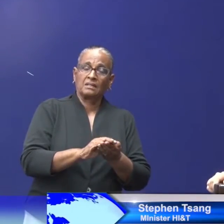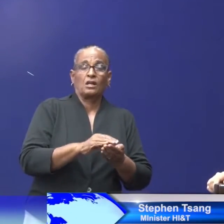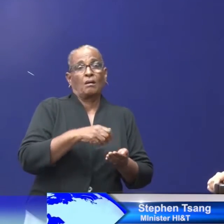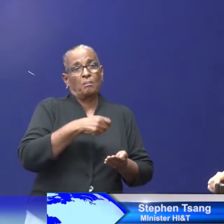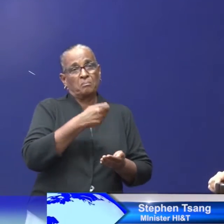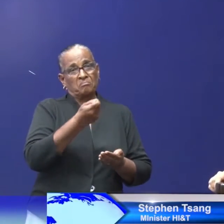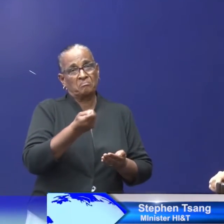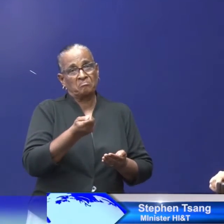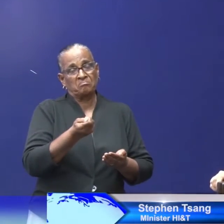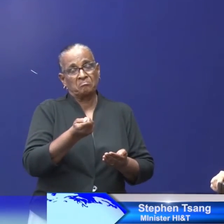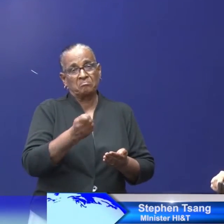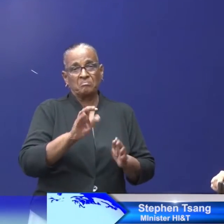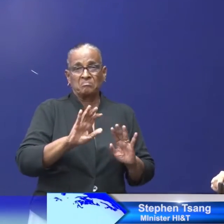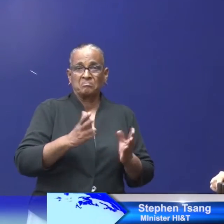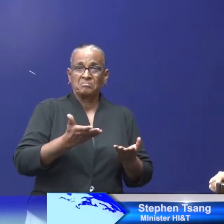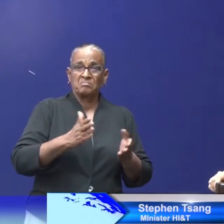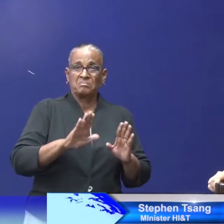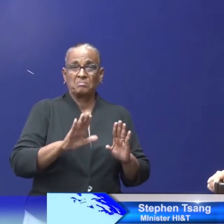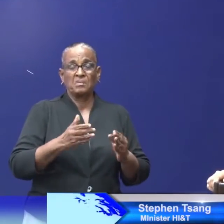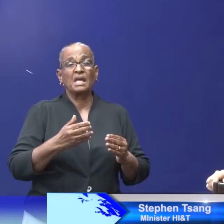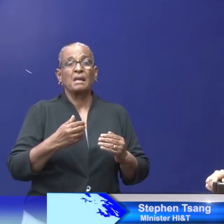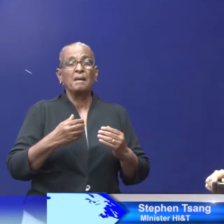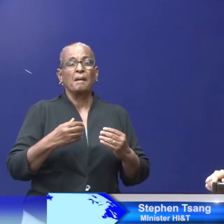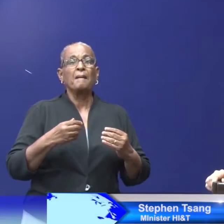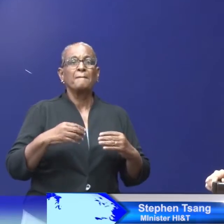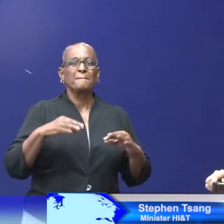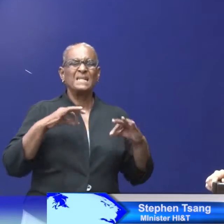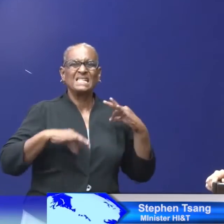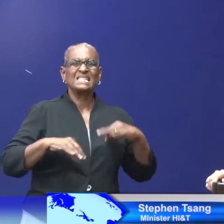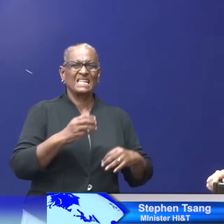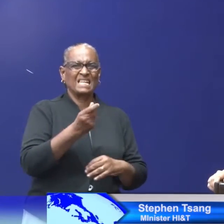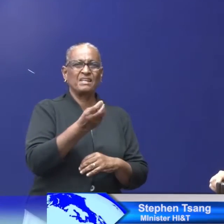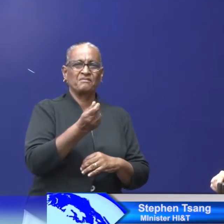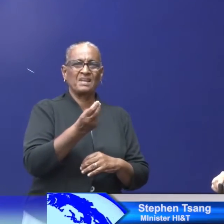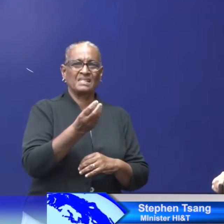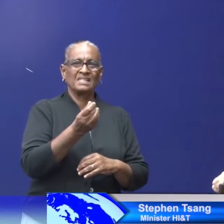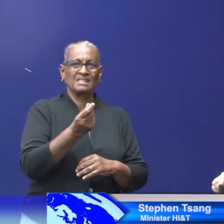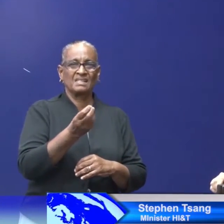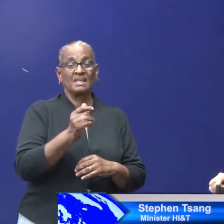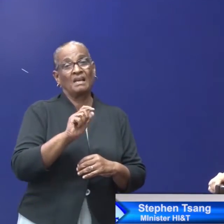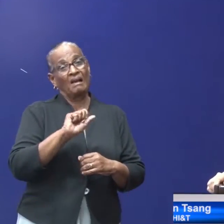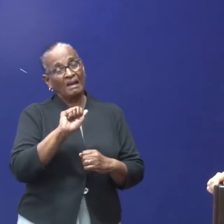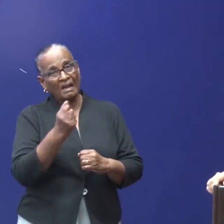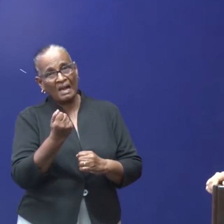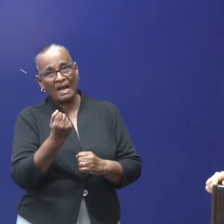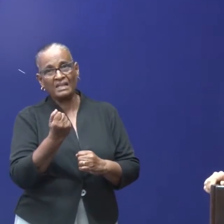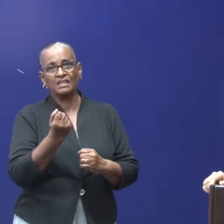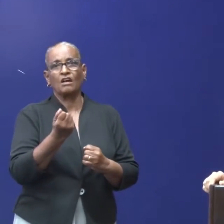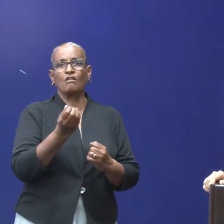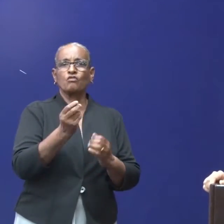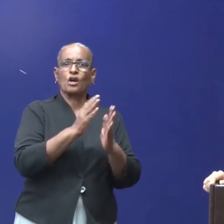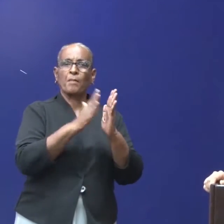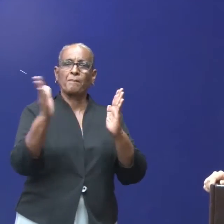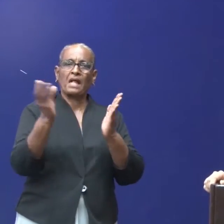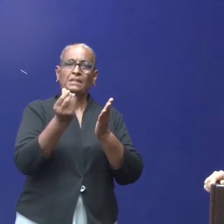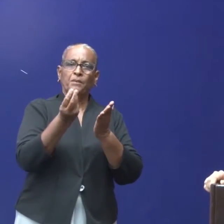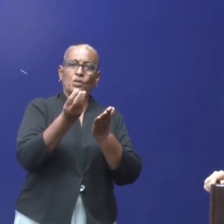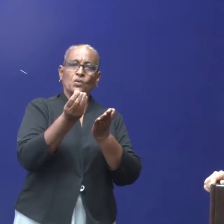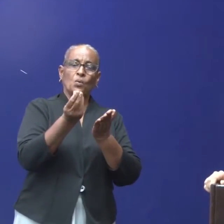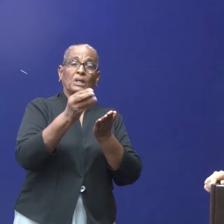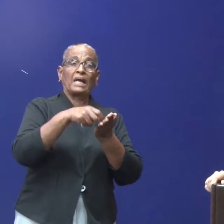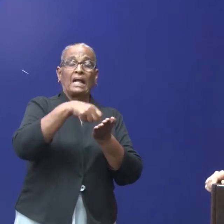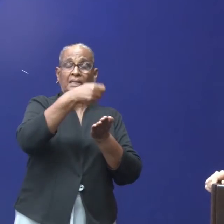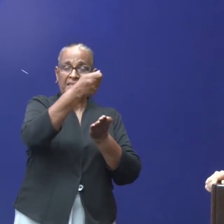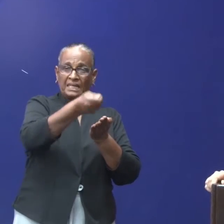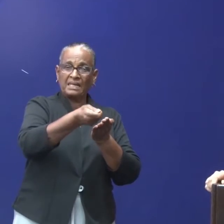eventueel dat er vanuit het ministerie van Financiën een tax holiday kan worden gegeven voor een bepaalde periode. Of